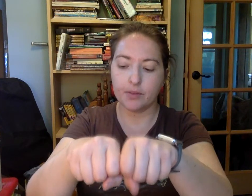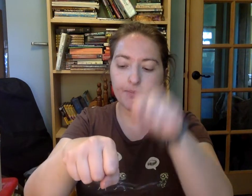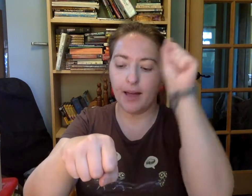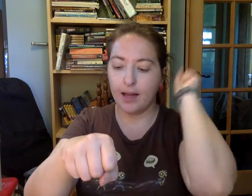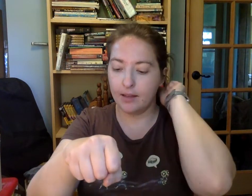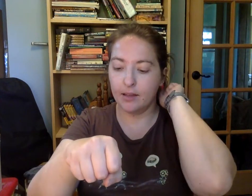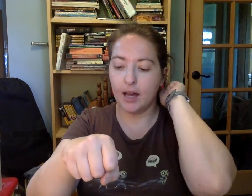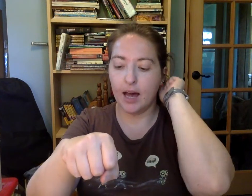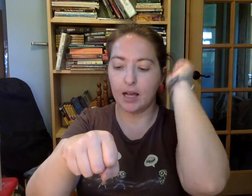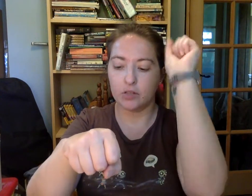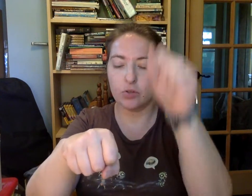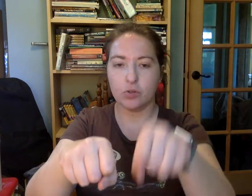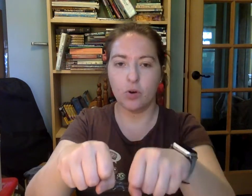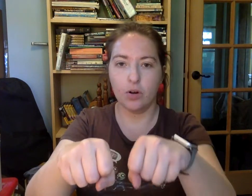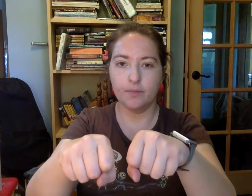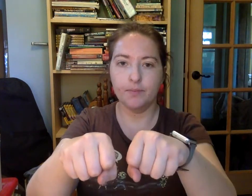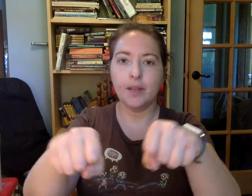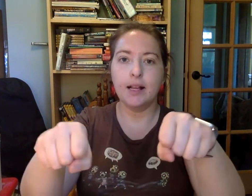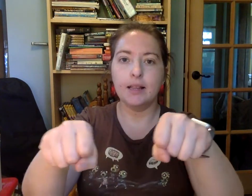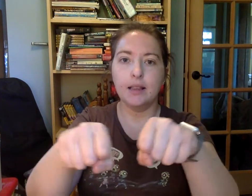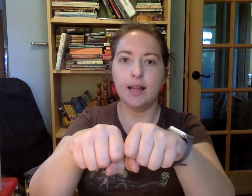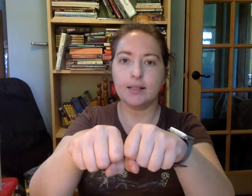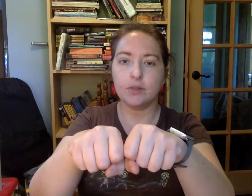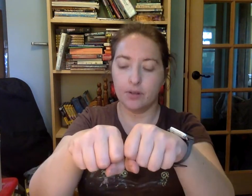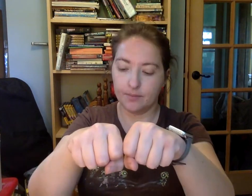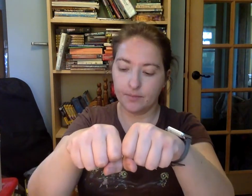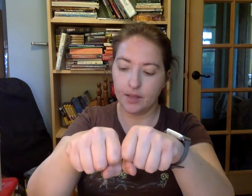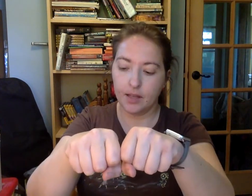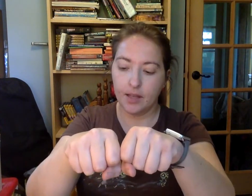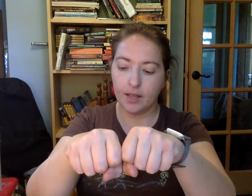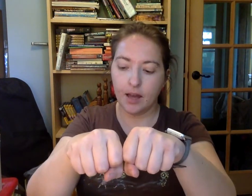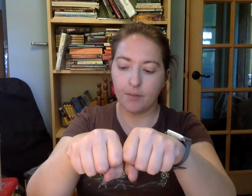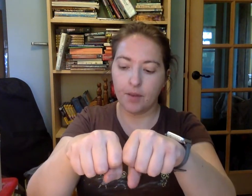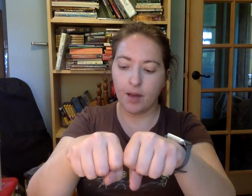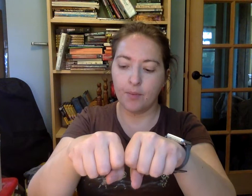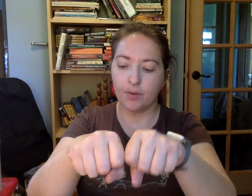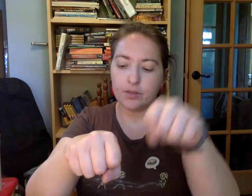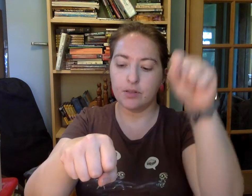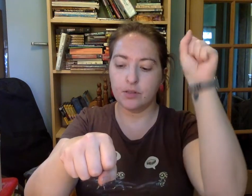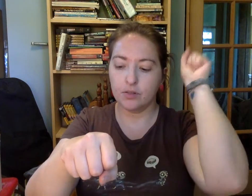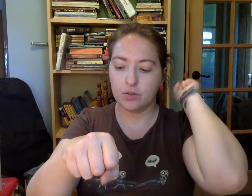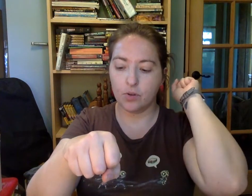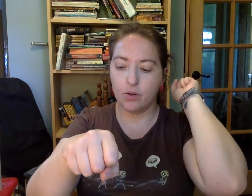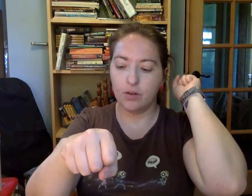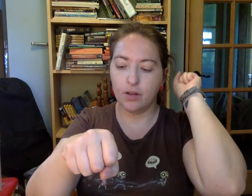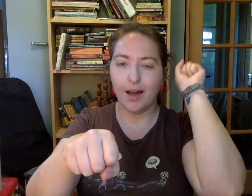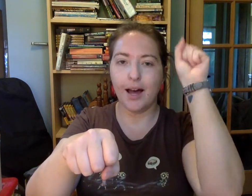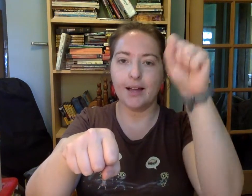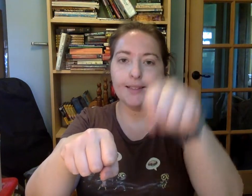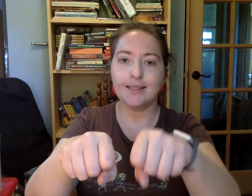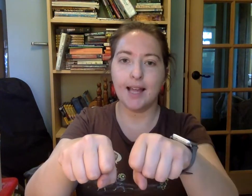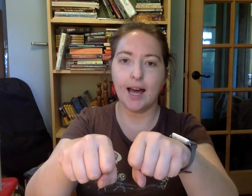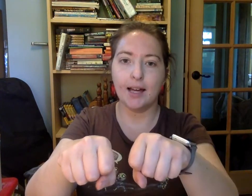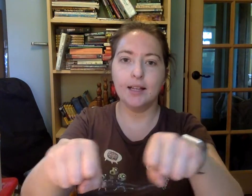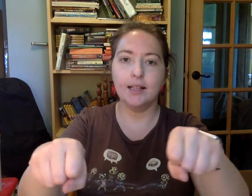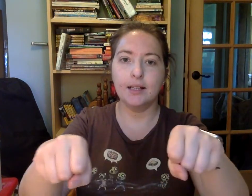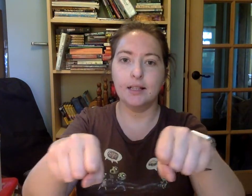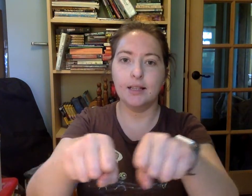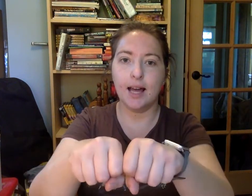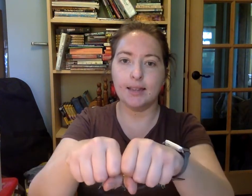ba a so. Lazo. Cambiamos so a na. Lana.